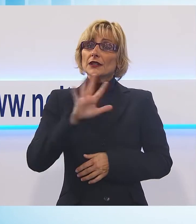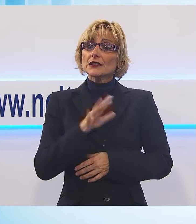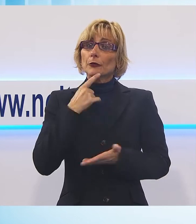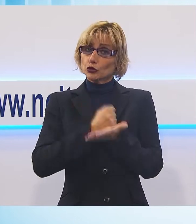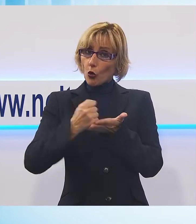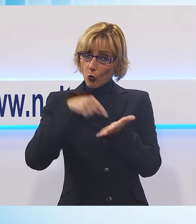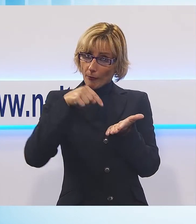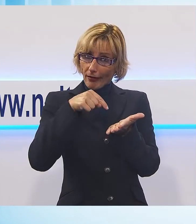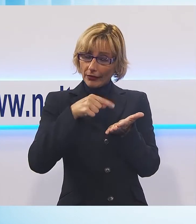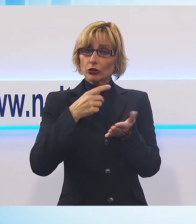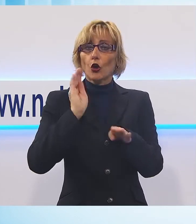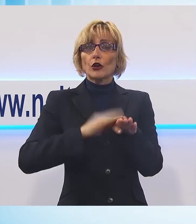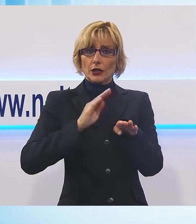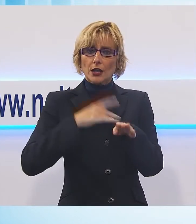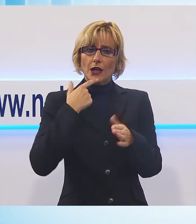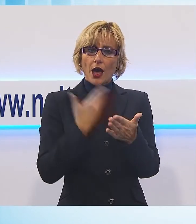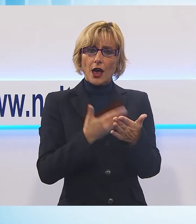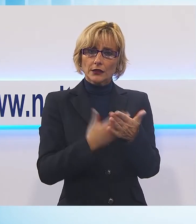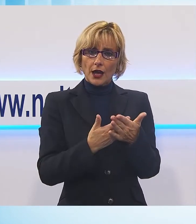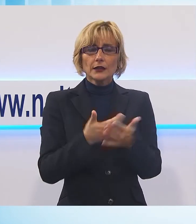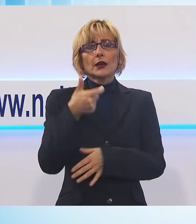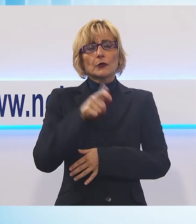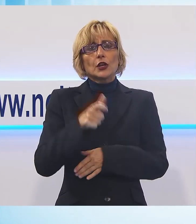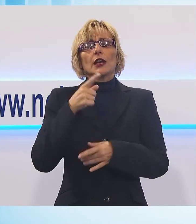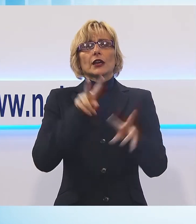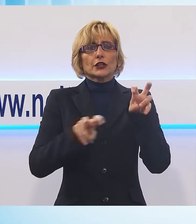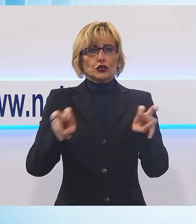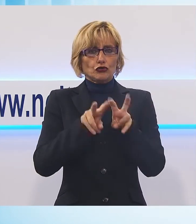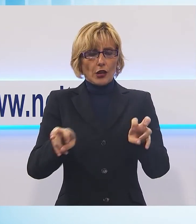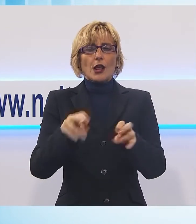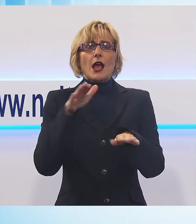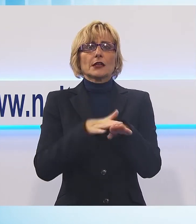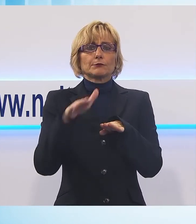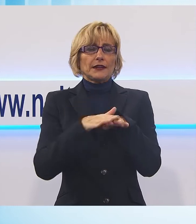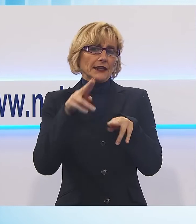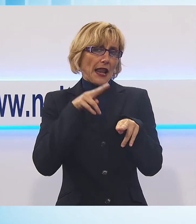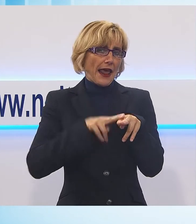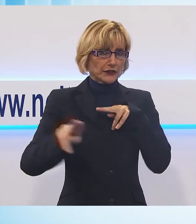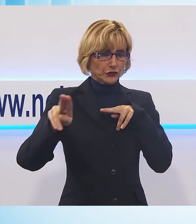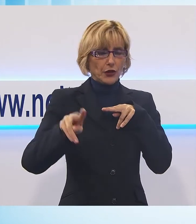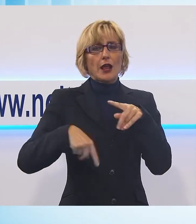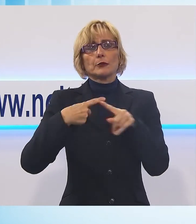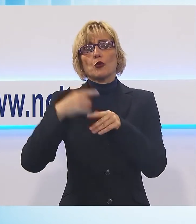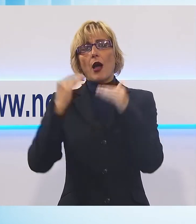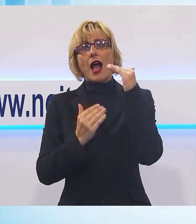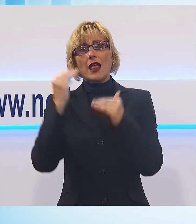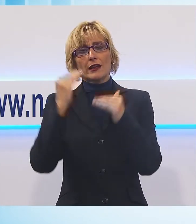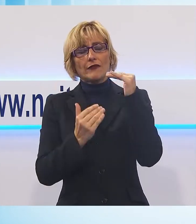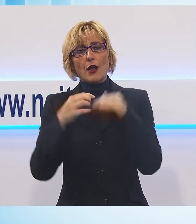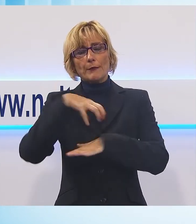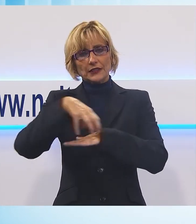sia la ricerca di esperti di livello nazionale sia sul piano amministrativo e